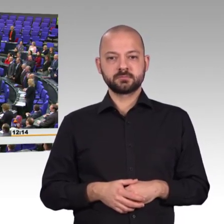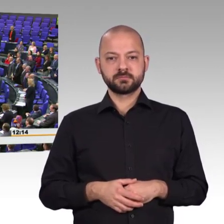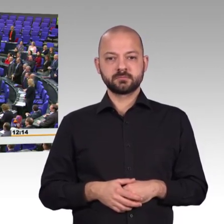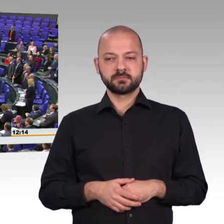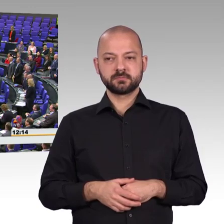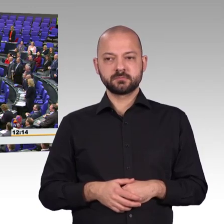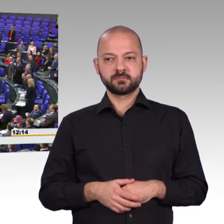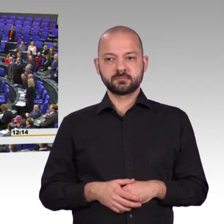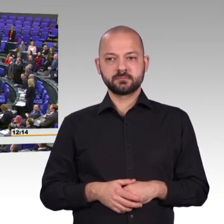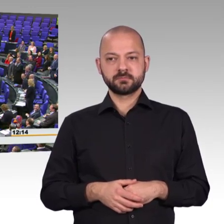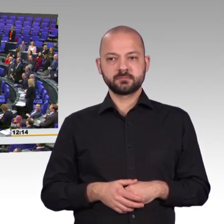Ja, jetzt ist die Mehrheit.